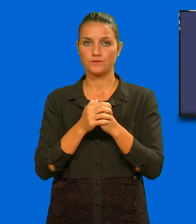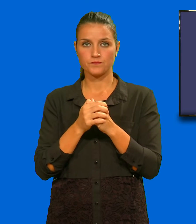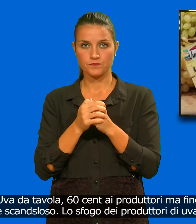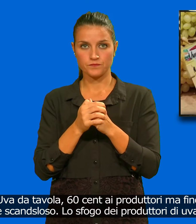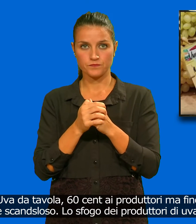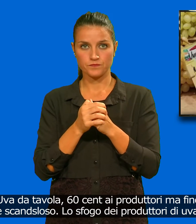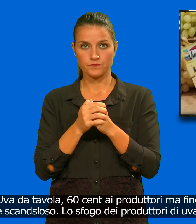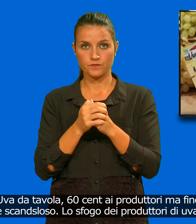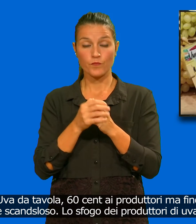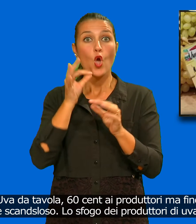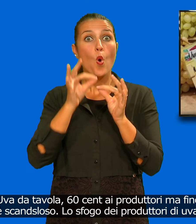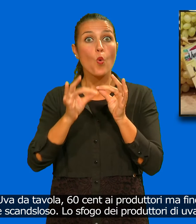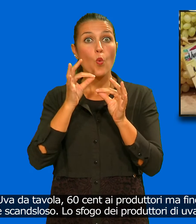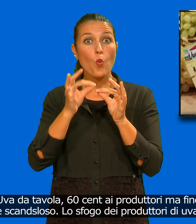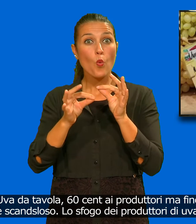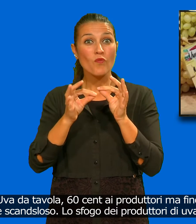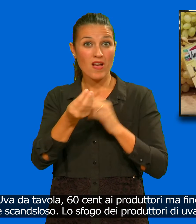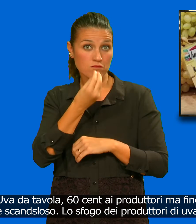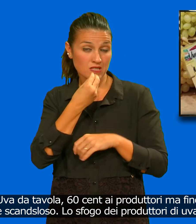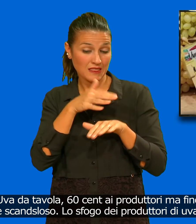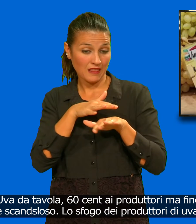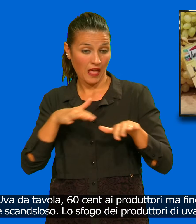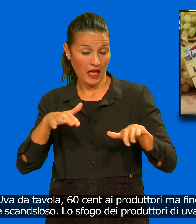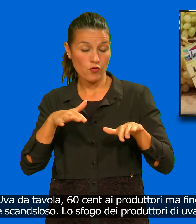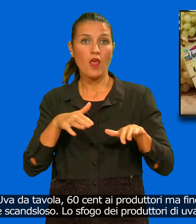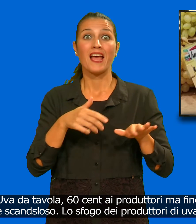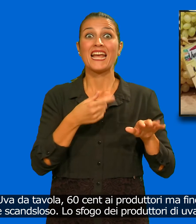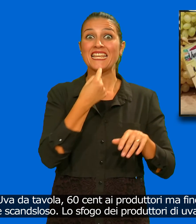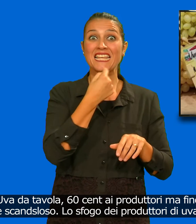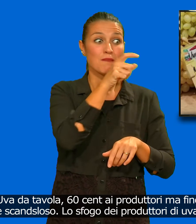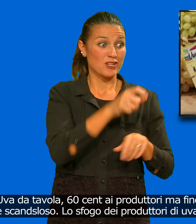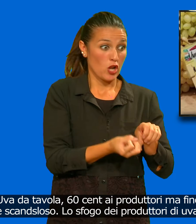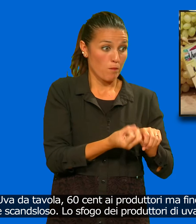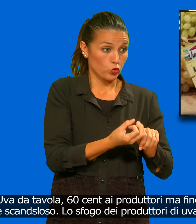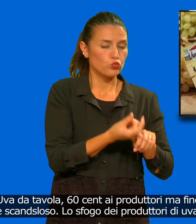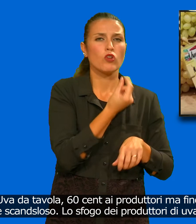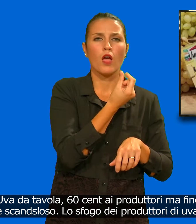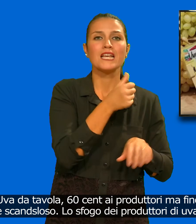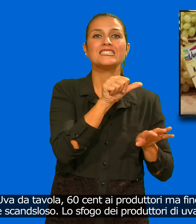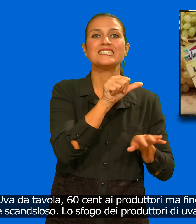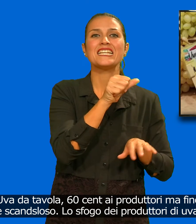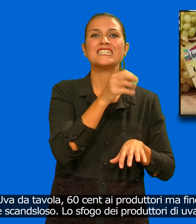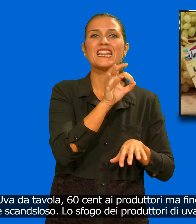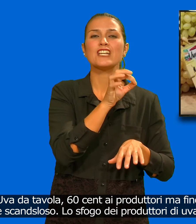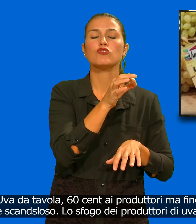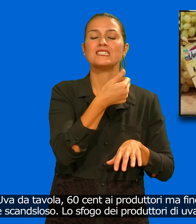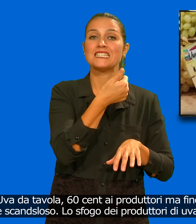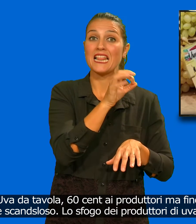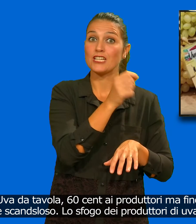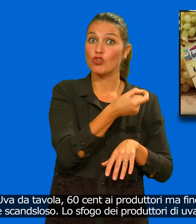Uva da tavola, 60 centesimi ai produttori, ma fino a 6 euro nei supermercati. È scandaloso. Lo